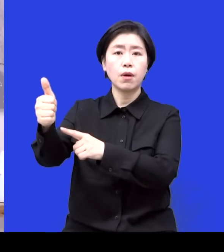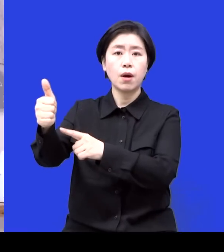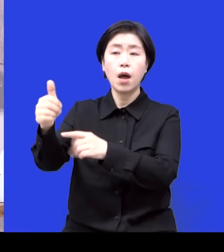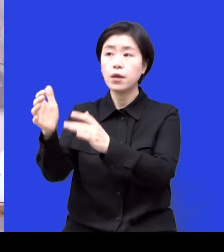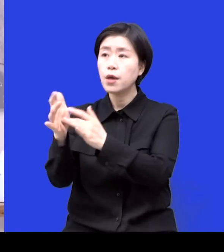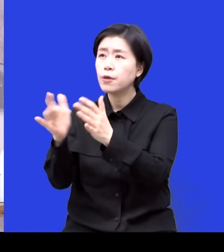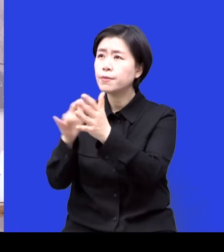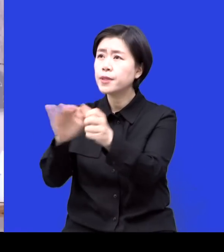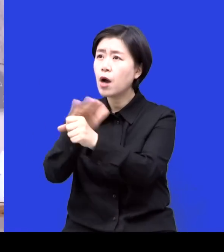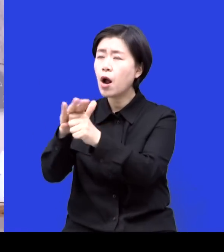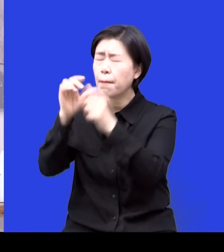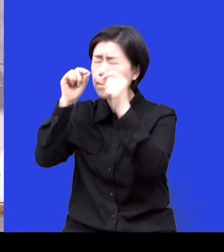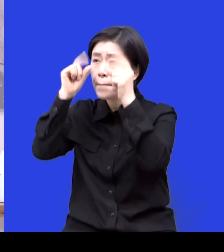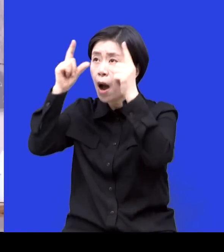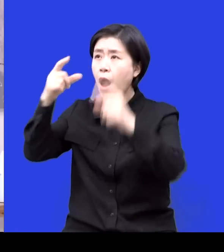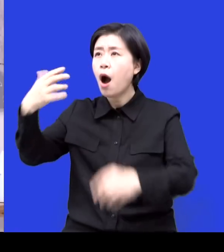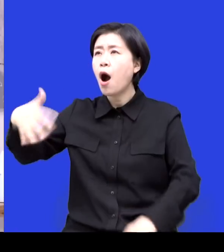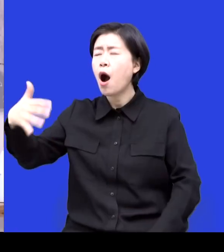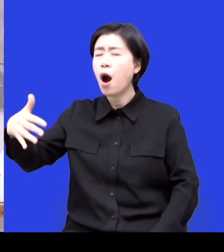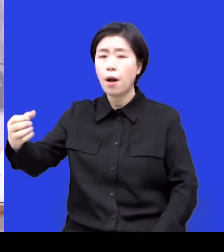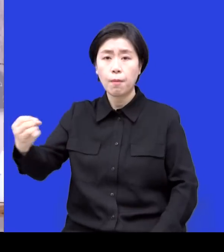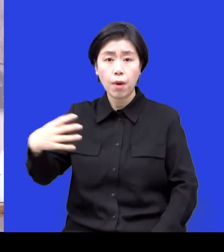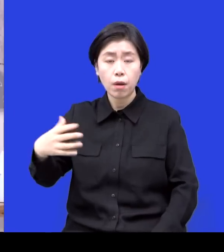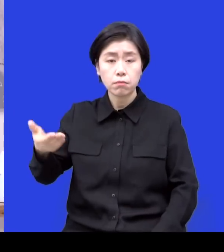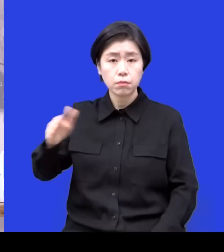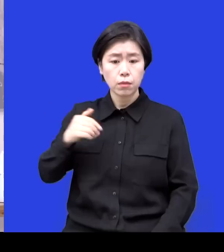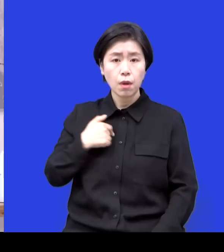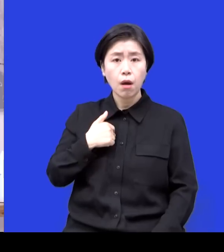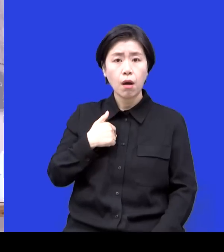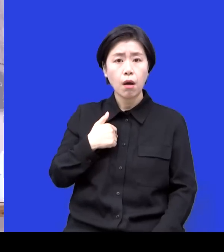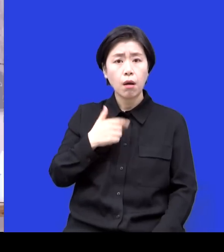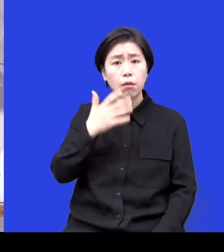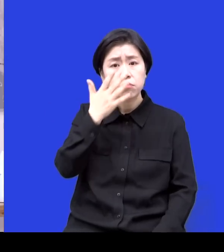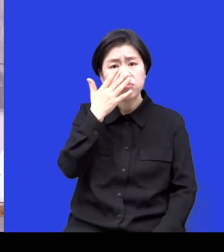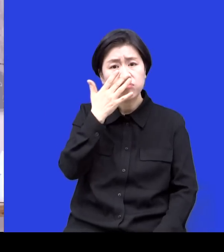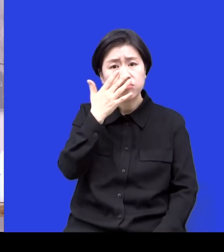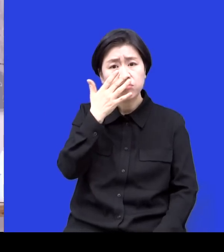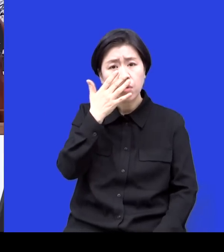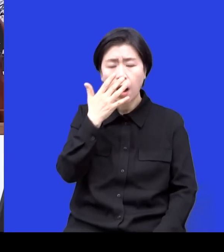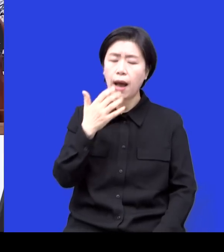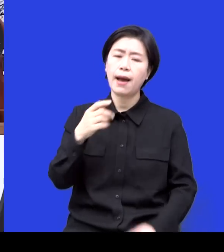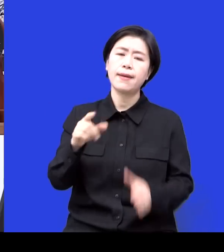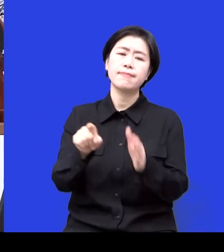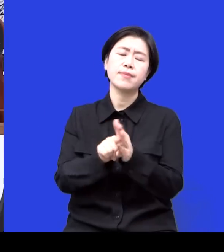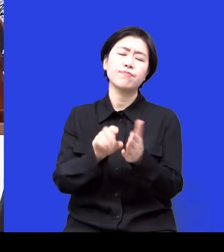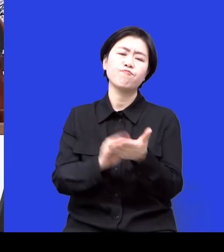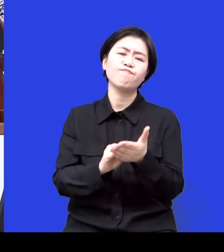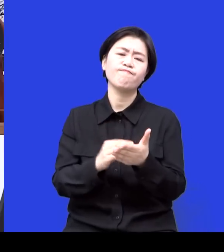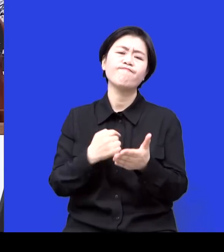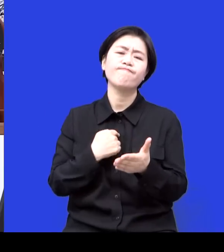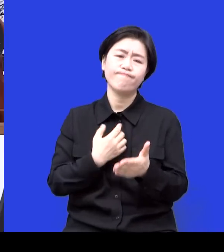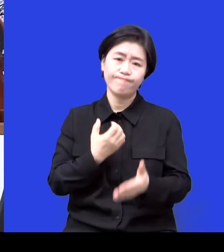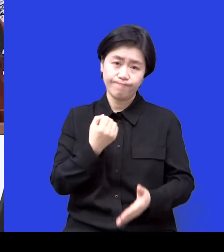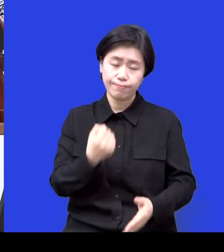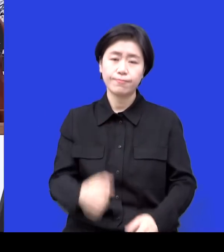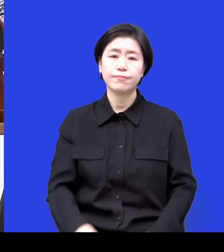막히지 않을까 라는 생각을 하면서 나의 신앙에 큰 문제가 있다라는 생각을 하게 됐어요 네 그래서 다시